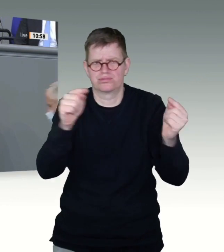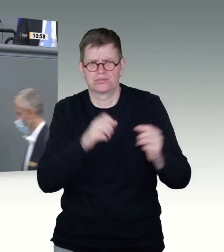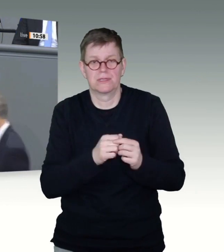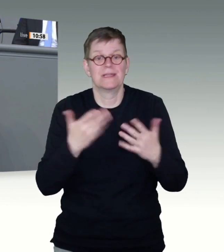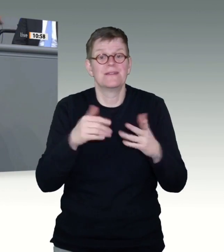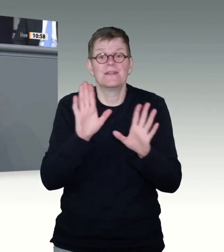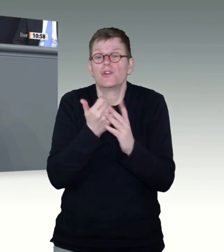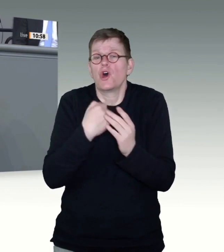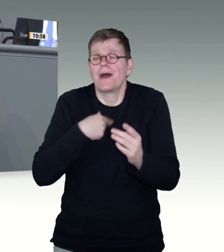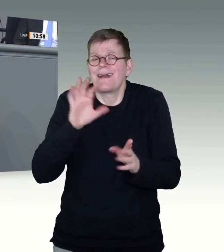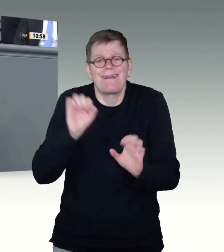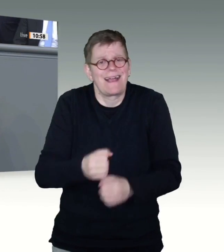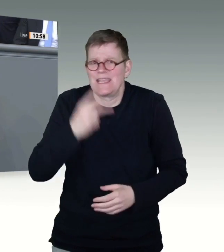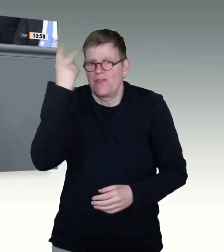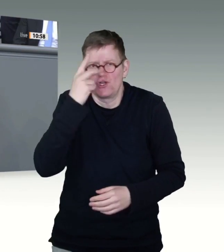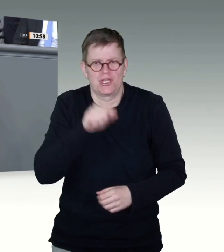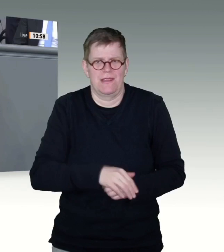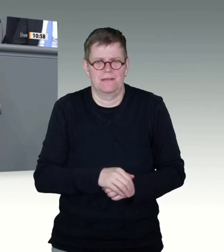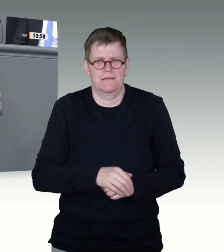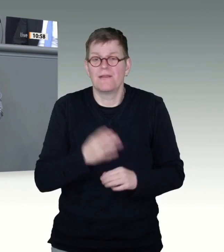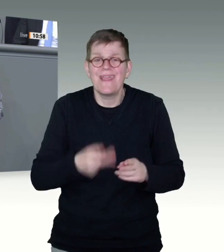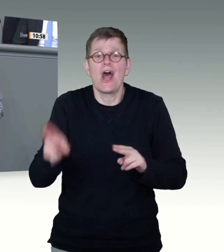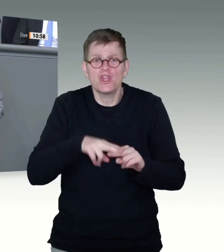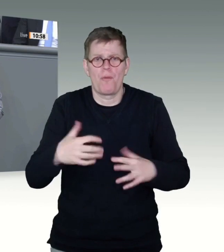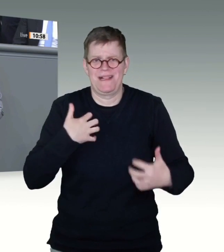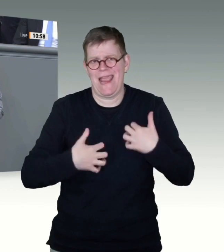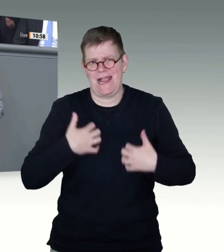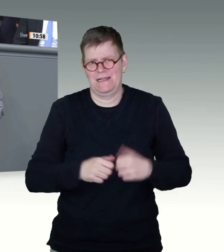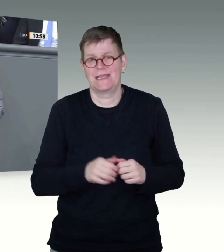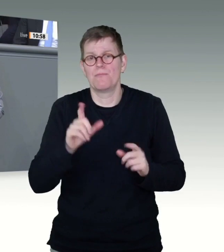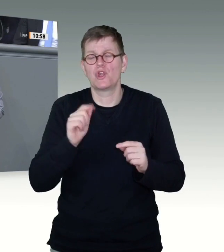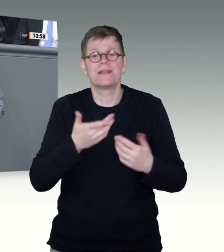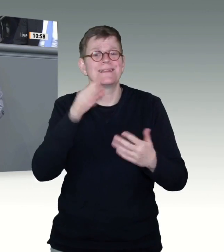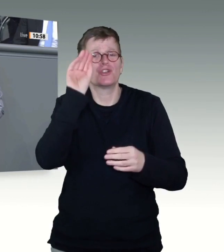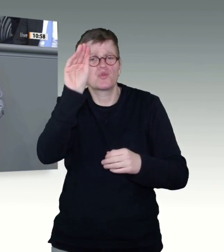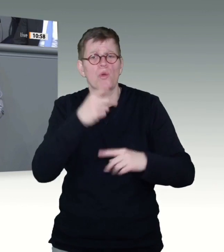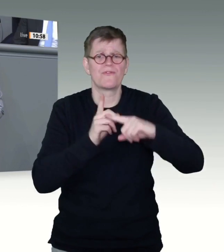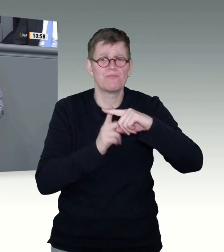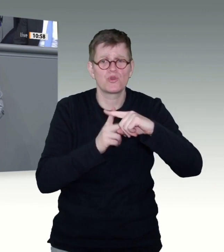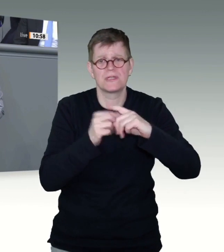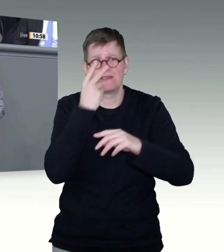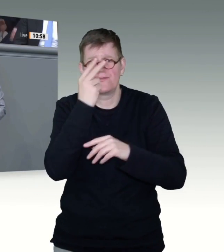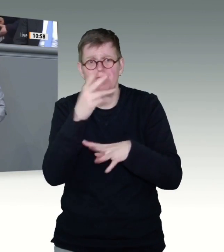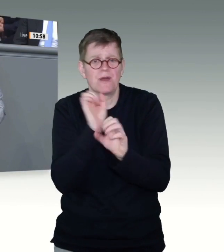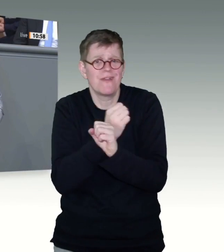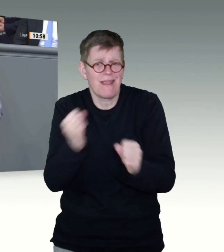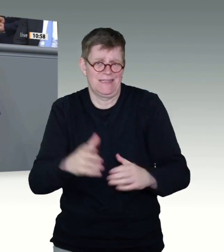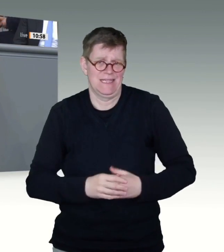an die Länder zurückgeben, die bei der Verimpfung hängen. Und das ist, Sie haben es erwähnt, auch das FDP-geführte Ministerium in